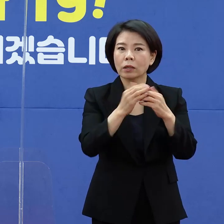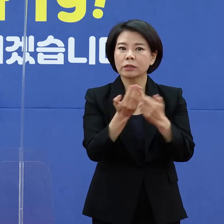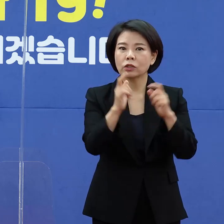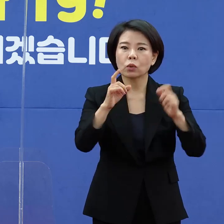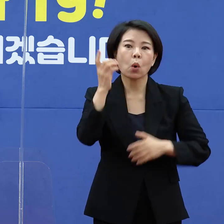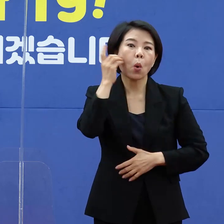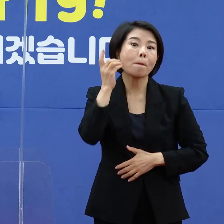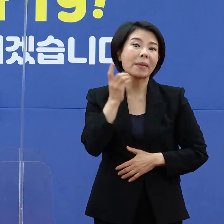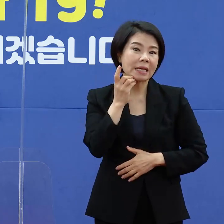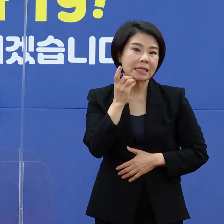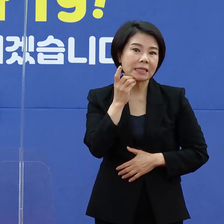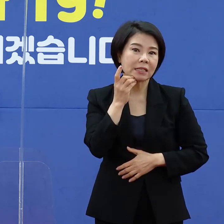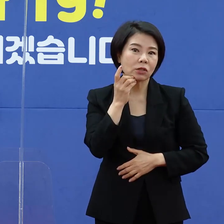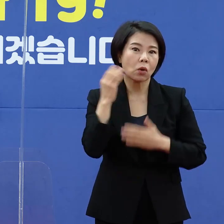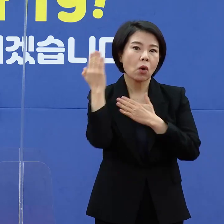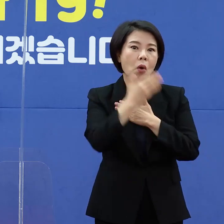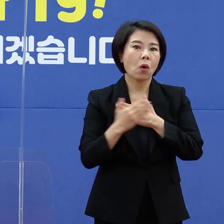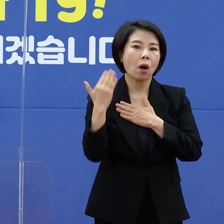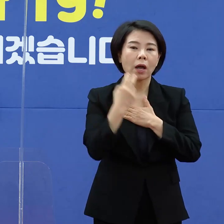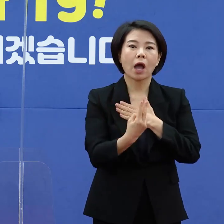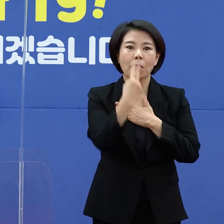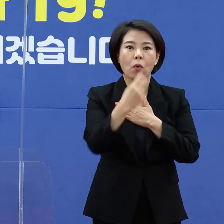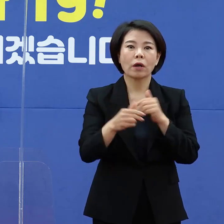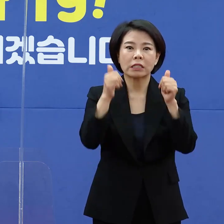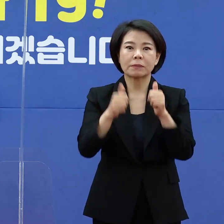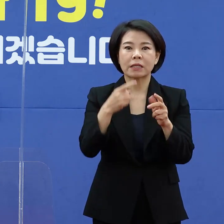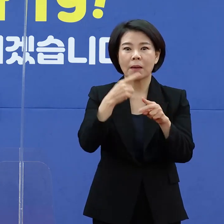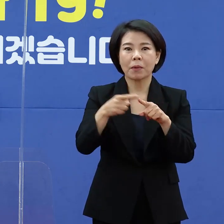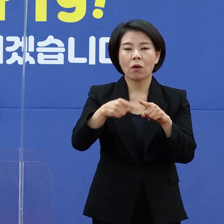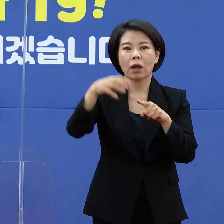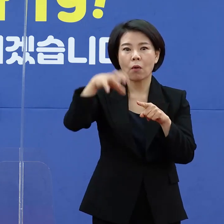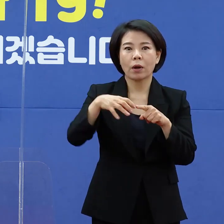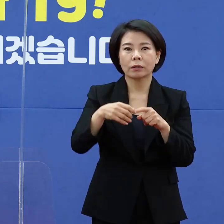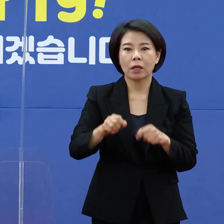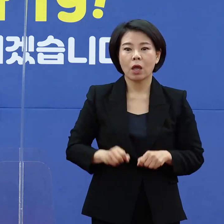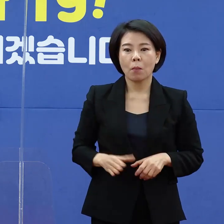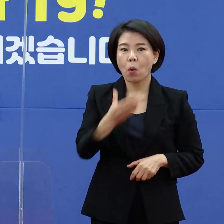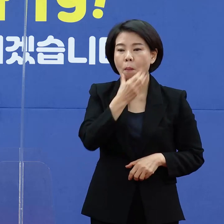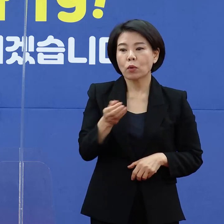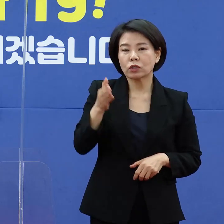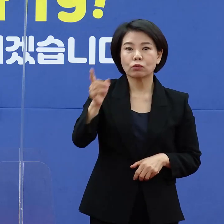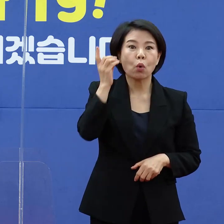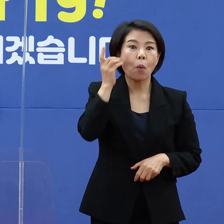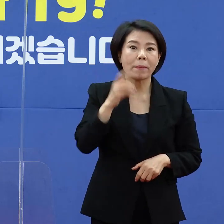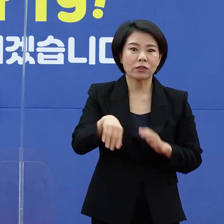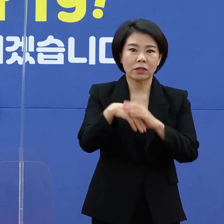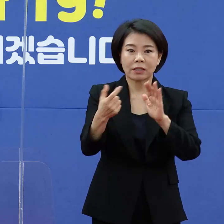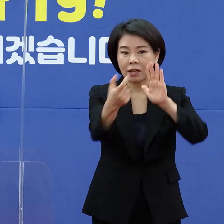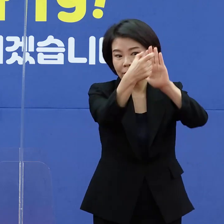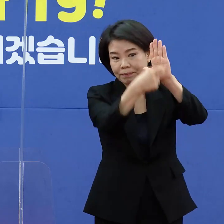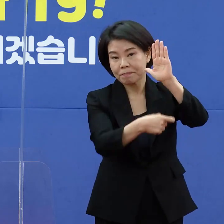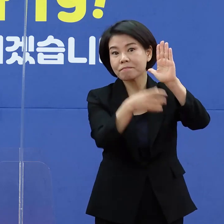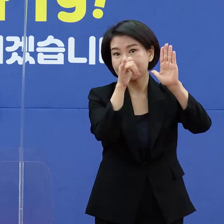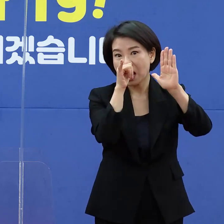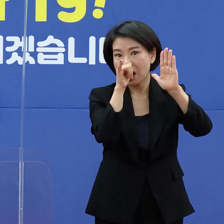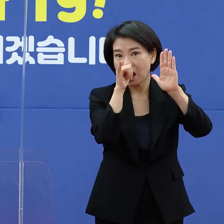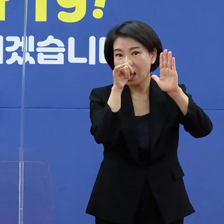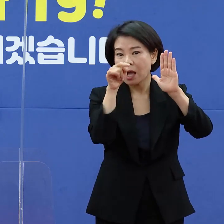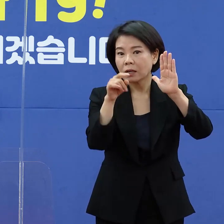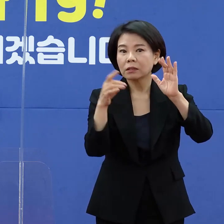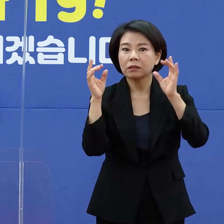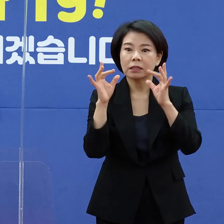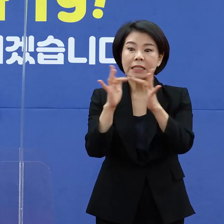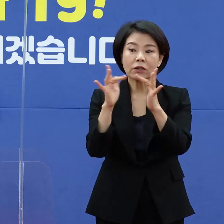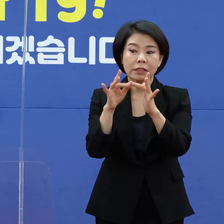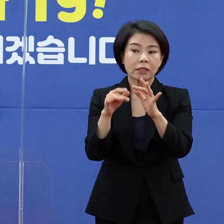홈페이지랑 건강보험심사평가원 그리고 보건복지부 홈페이지 등에 게재되어 있습니다. 이 사이트를